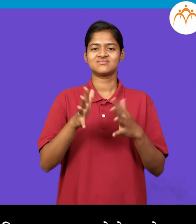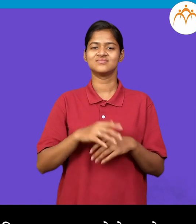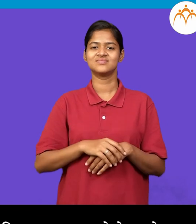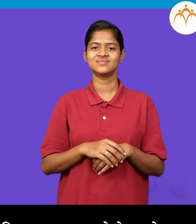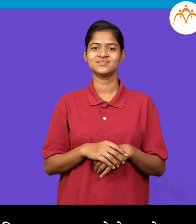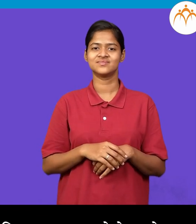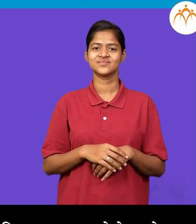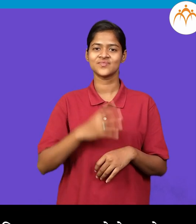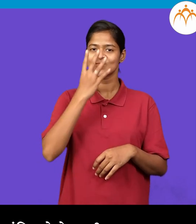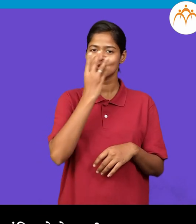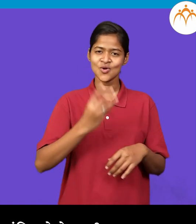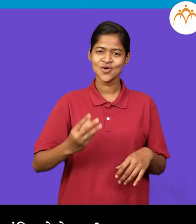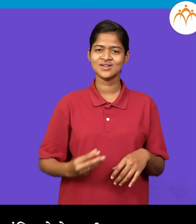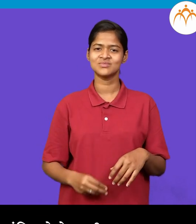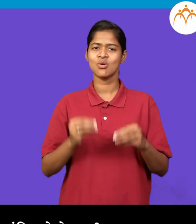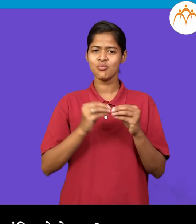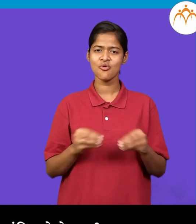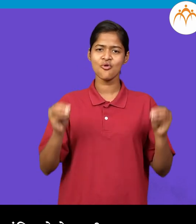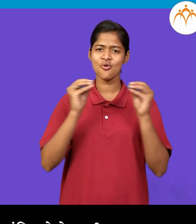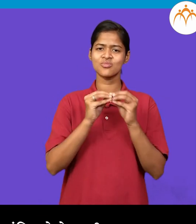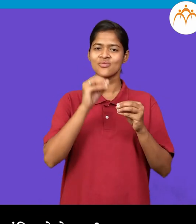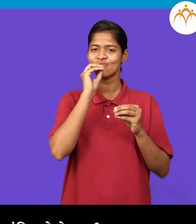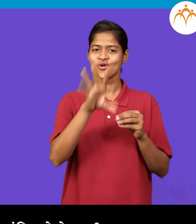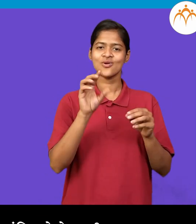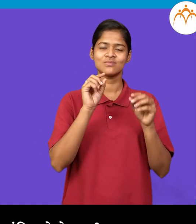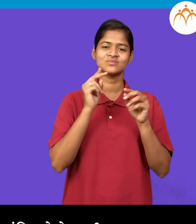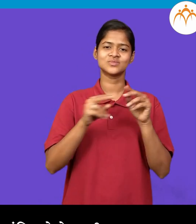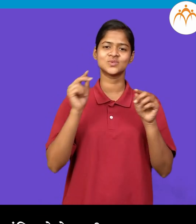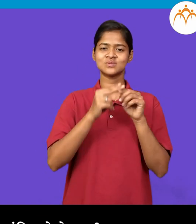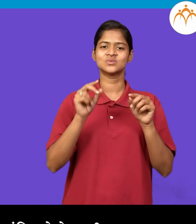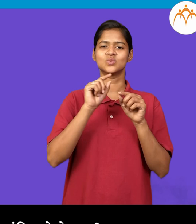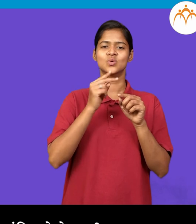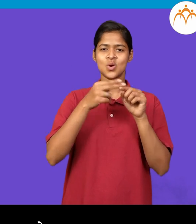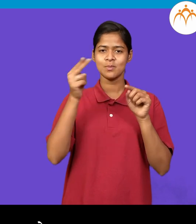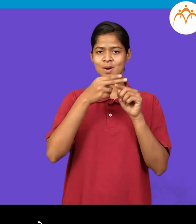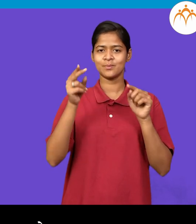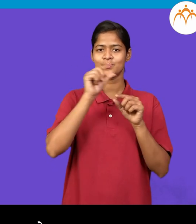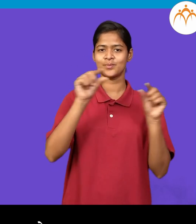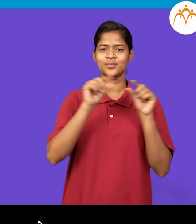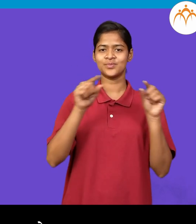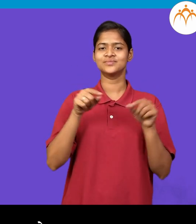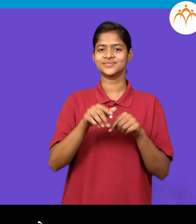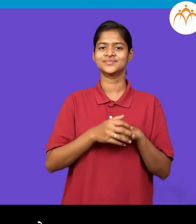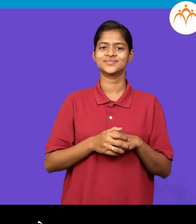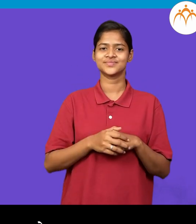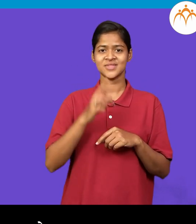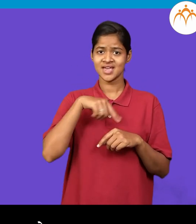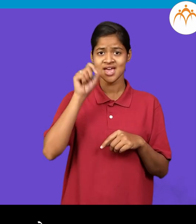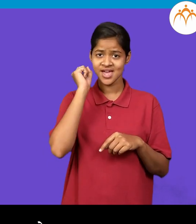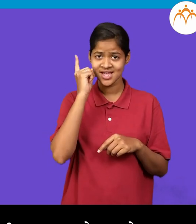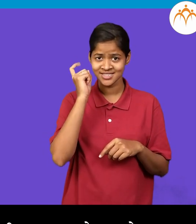आहे। सोंडे बद्दल आधी काही ही सांगितलेले नाहीं, अता तुमचा लक्षात आलना, कि